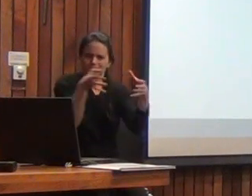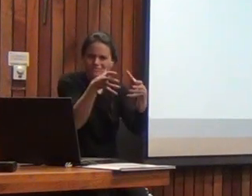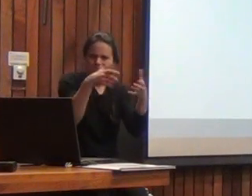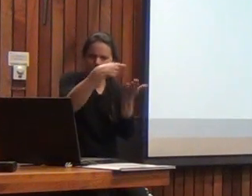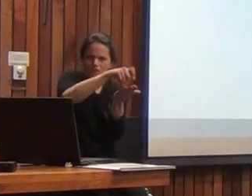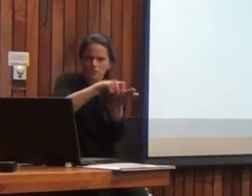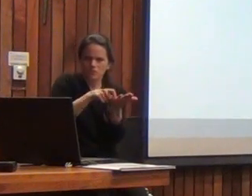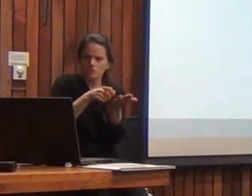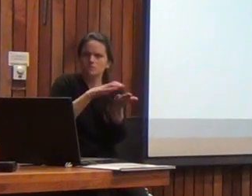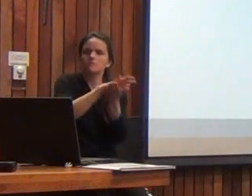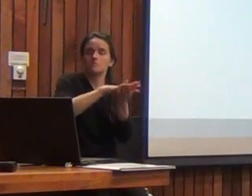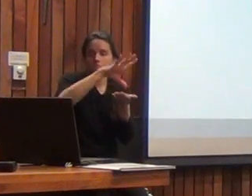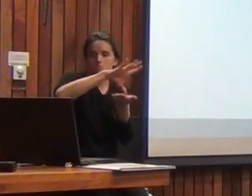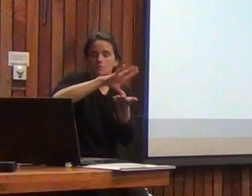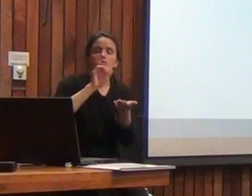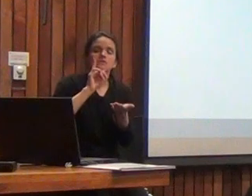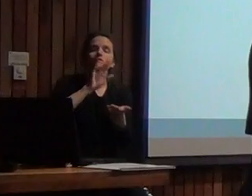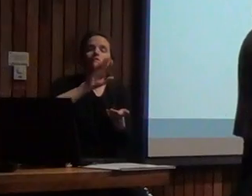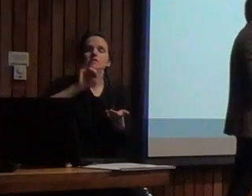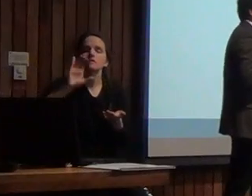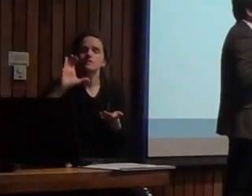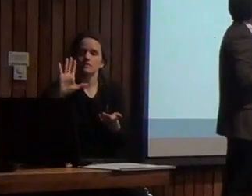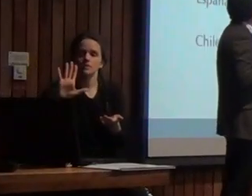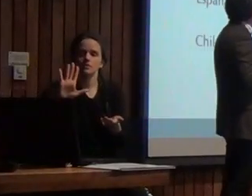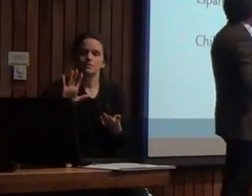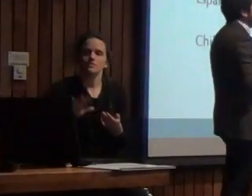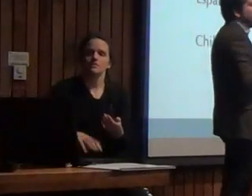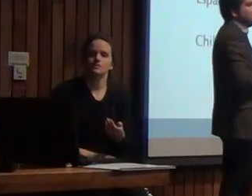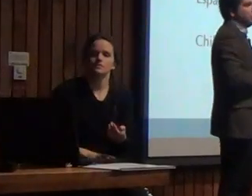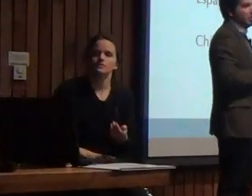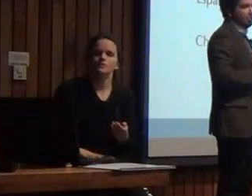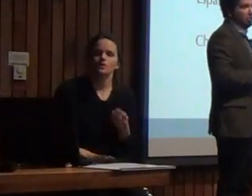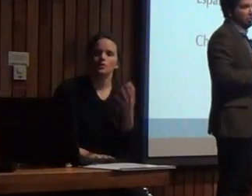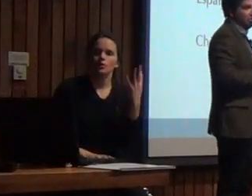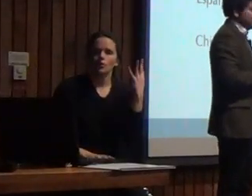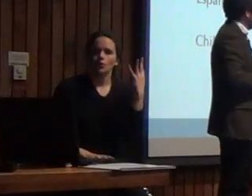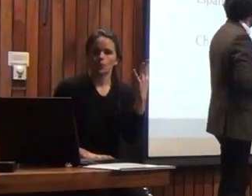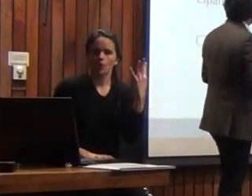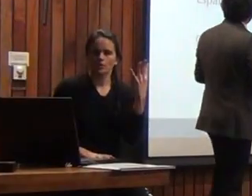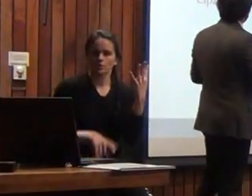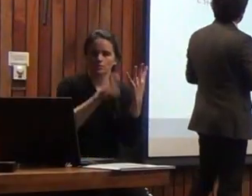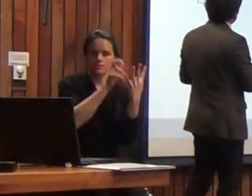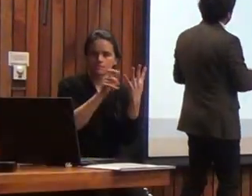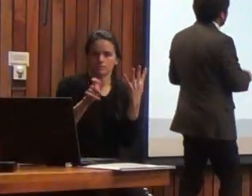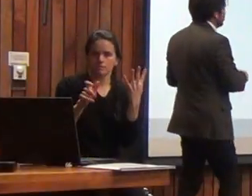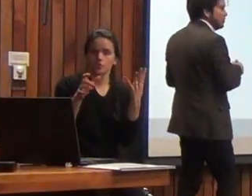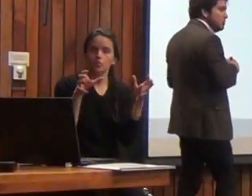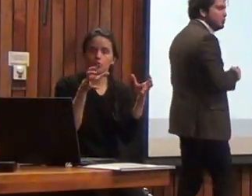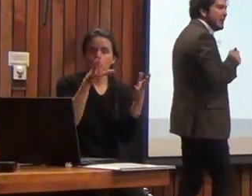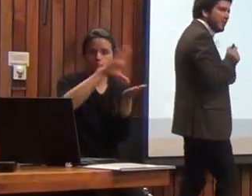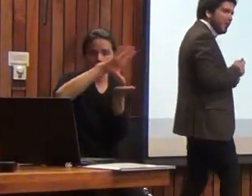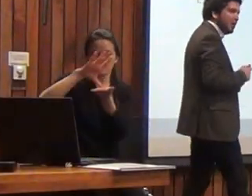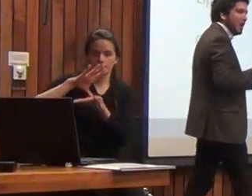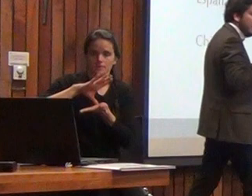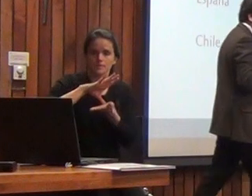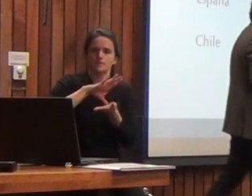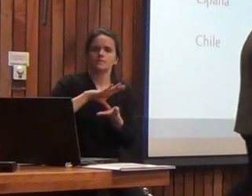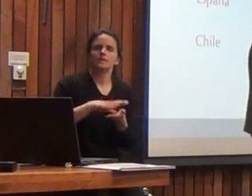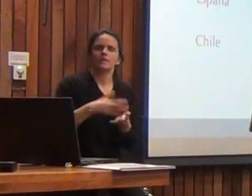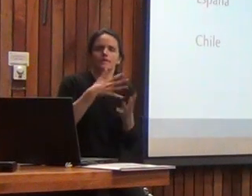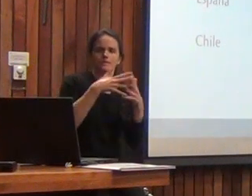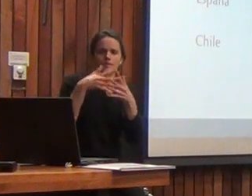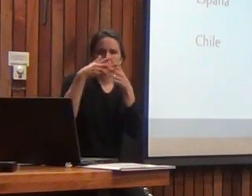hay varios países que ya tienen el BIS-5 pero me gustaría que nos fijáramos en cuatro por lo pronto Estados Unidos Inglaterra